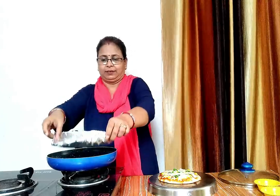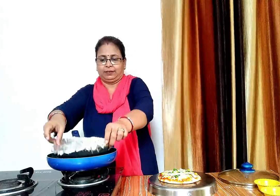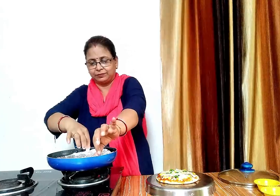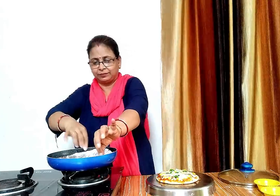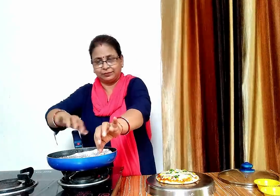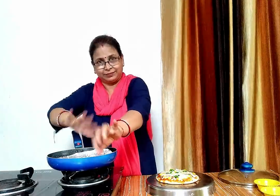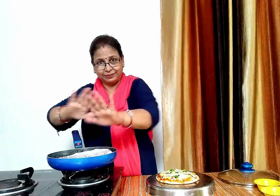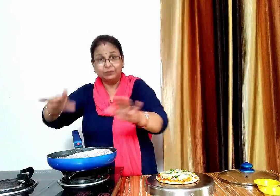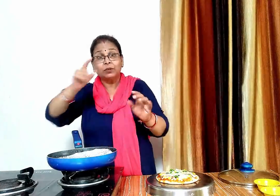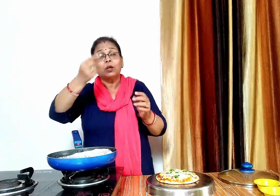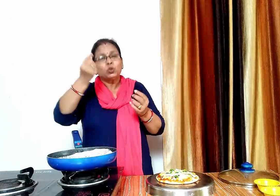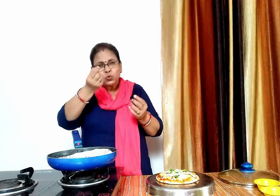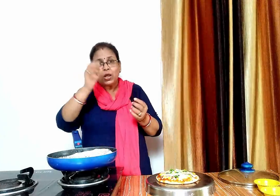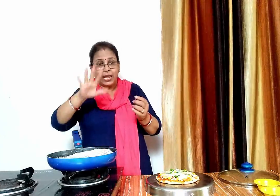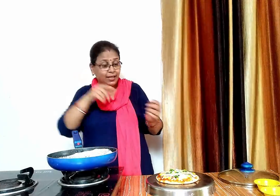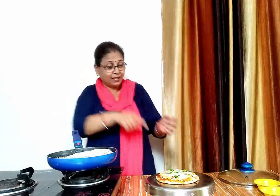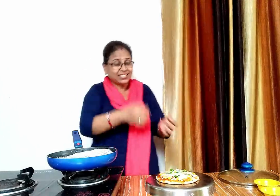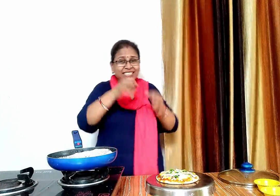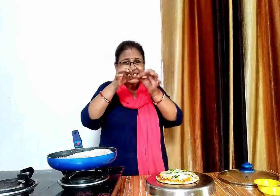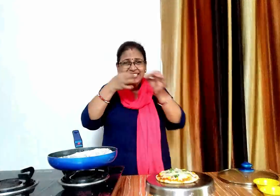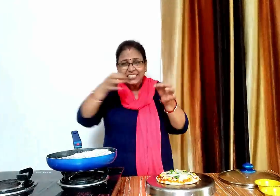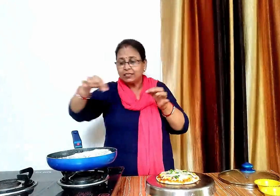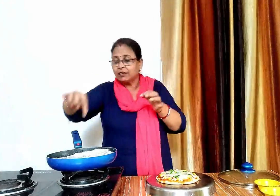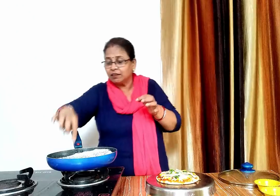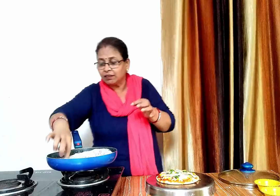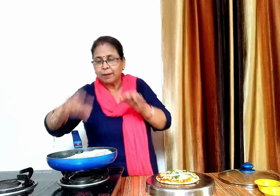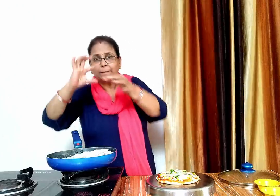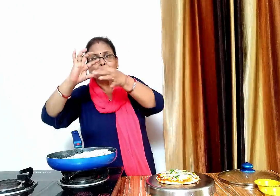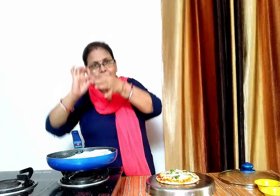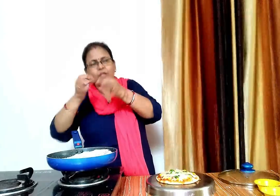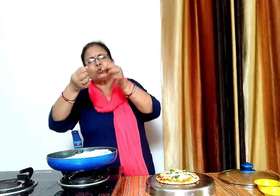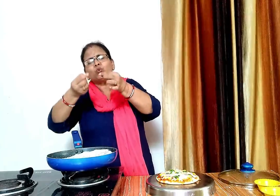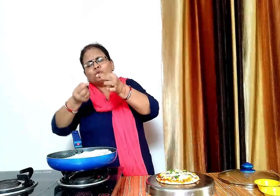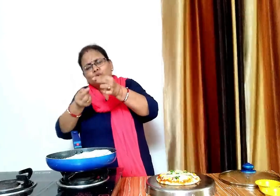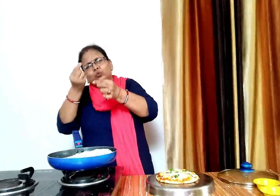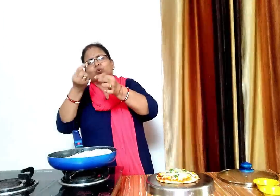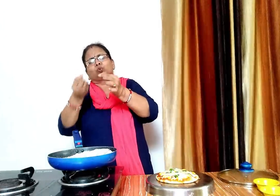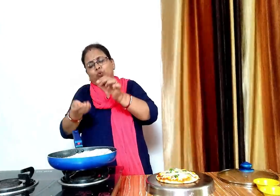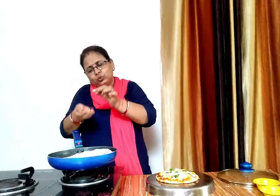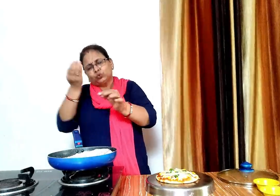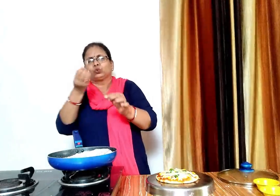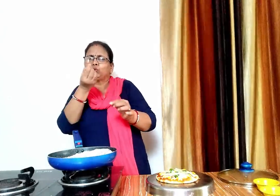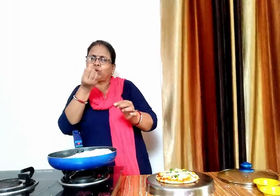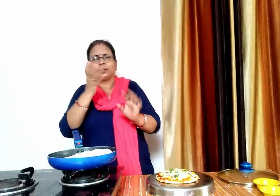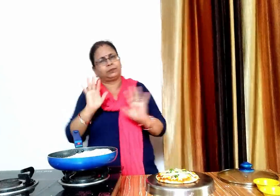करने पर चीज मैल्ट होता है इसलिए ये अल्यूमिनियम फॉयल से चपक जाता है इसलिए इसे निकालते टाइम थोड़ी प्रॉब्लम हो सकती है